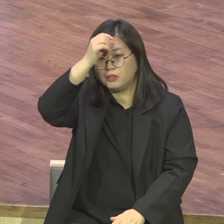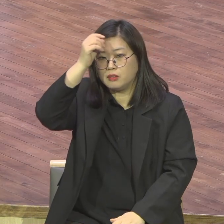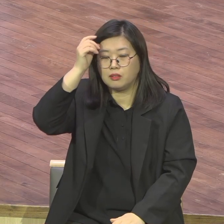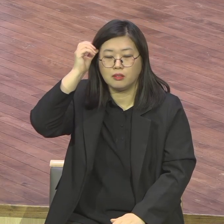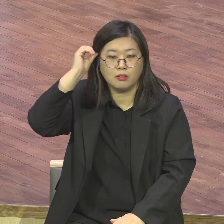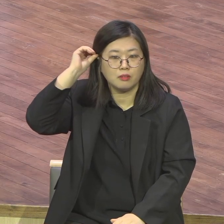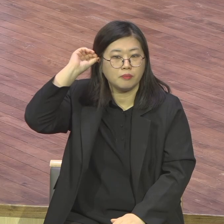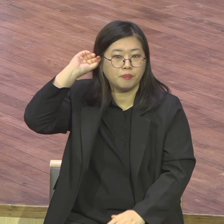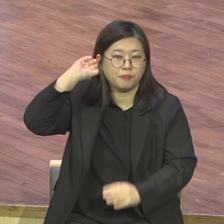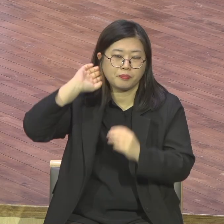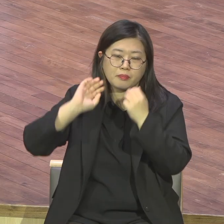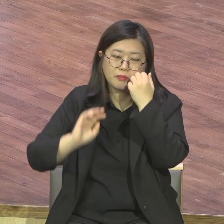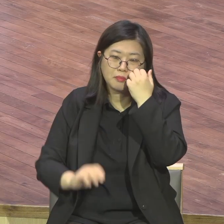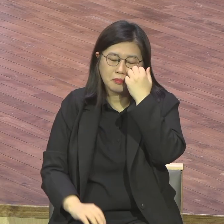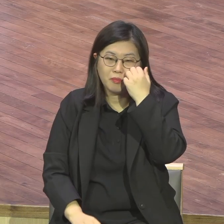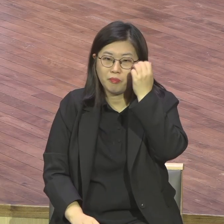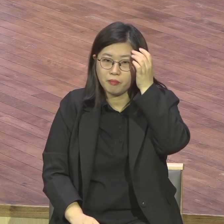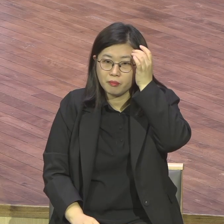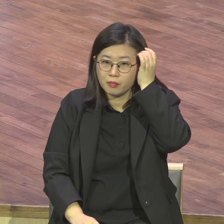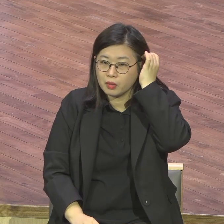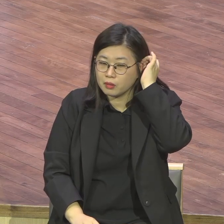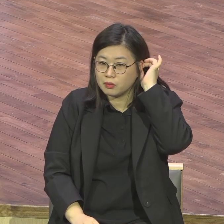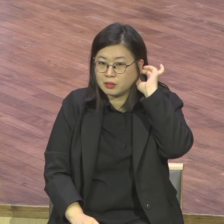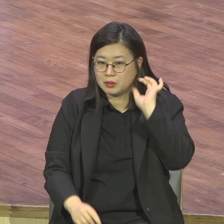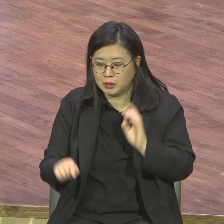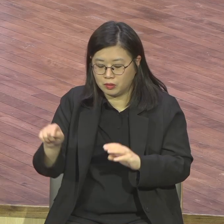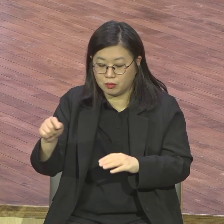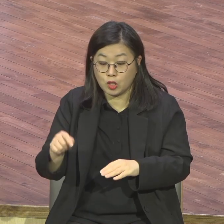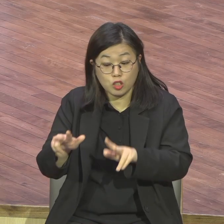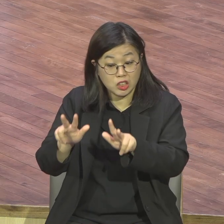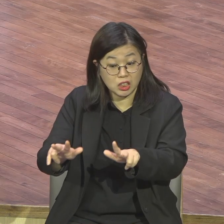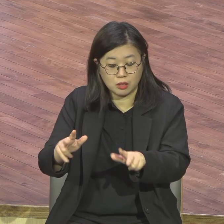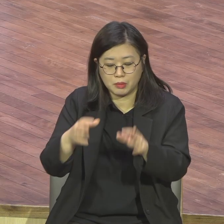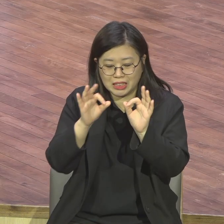간증한다고. 예수가 그리스도 곧 비운 게 하나 있으니까. 갖고 도래고 그랬는데.